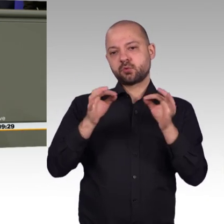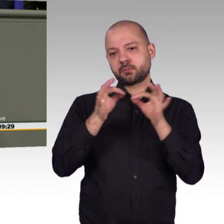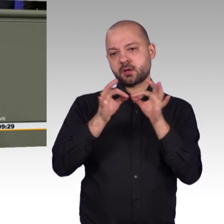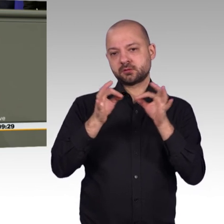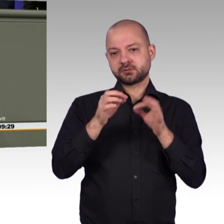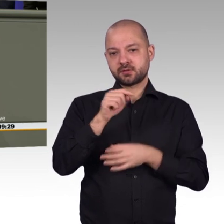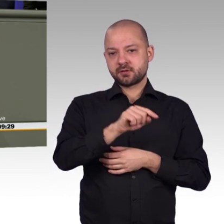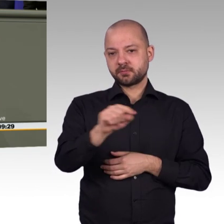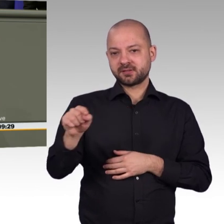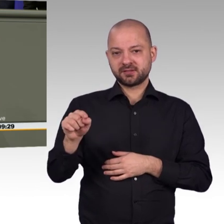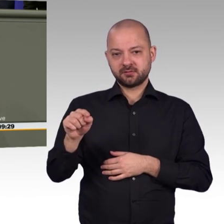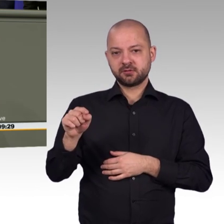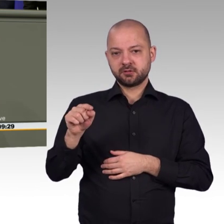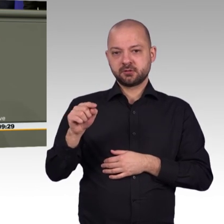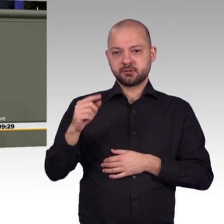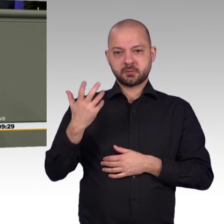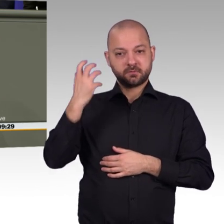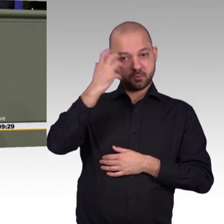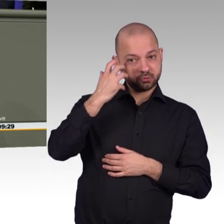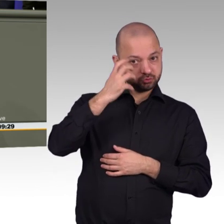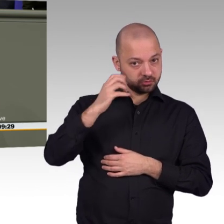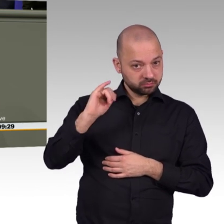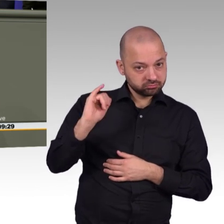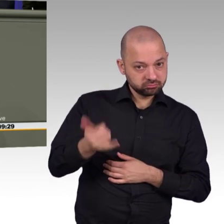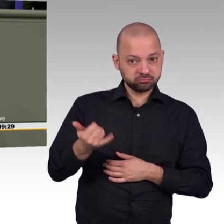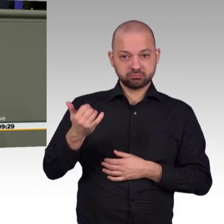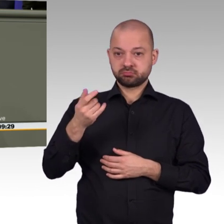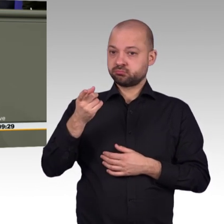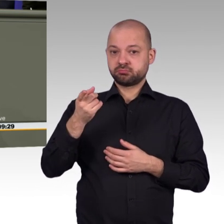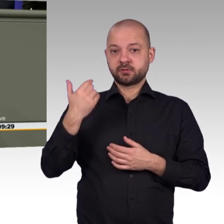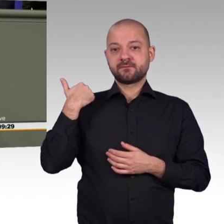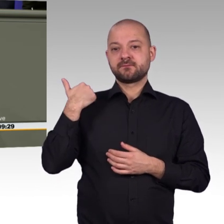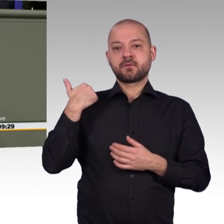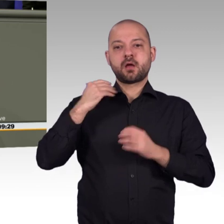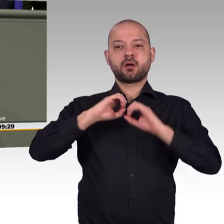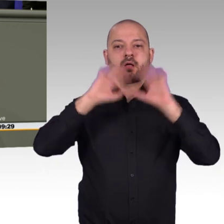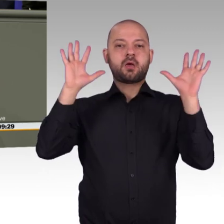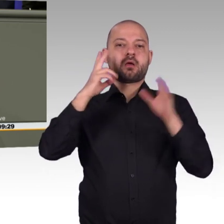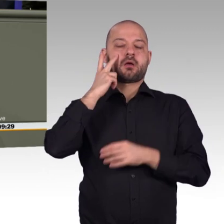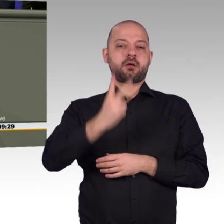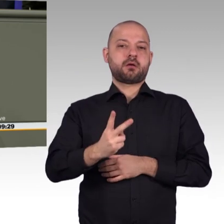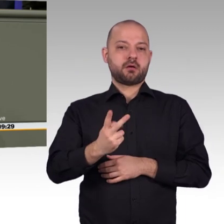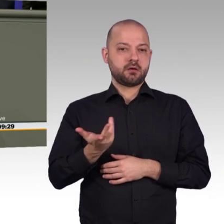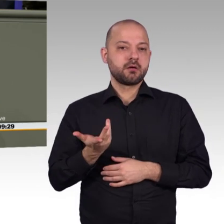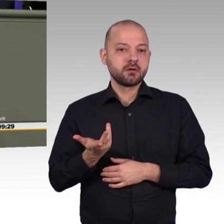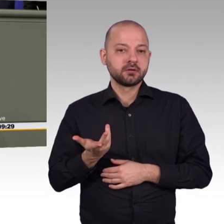nicht nur das Bildungsministerium, würden anstreben, ihre Arbeitsplätze attraktiver zu machen für Menschen, die nicht aus der Kreidezeit kommen.